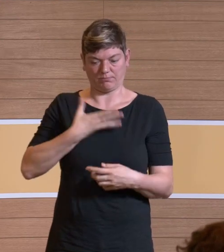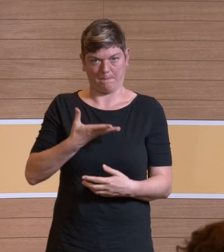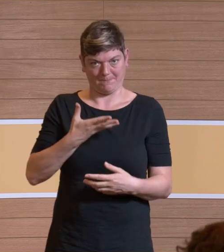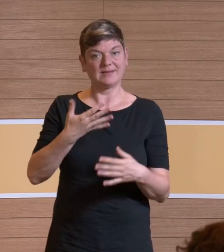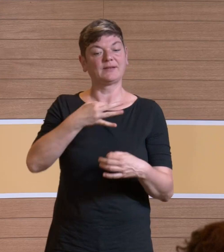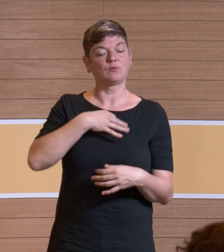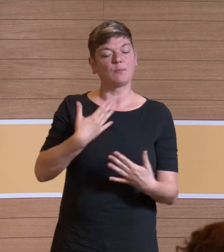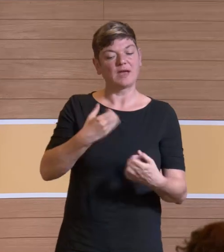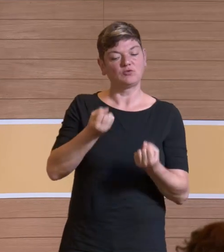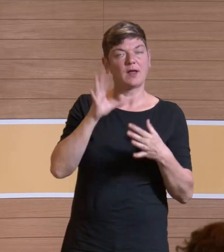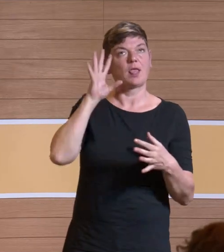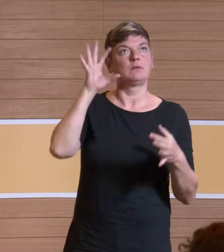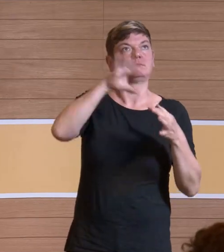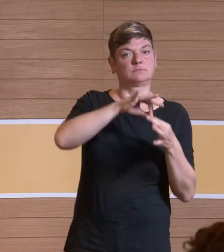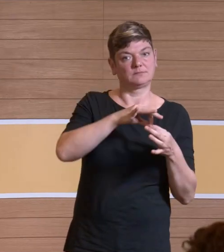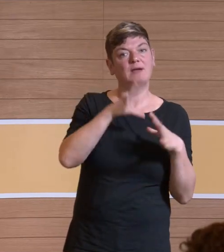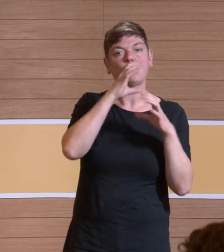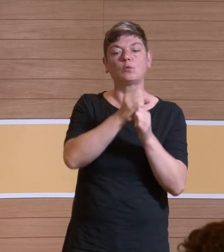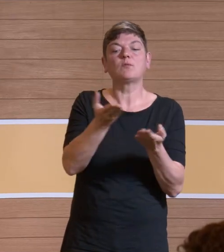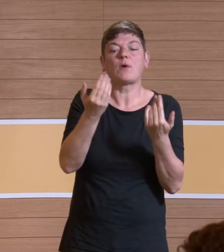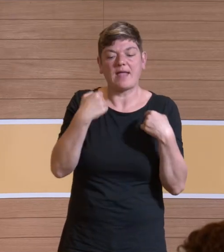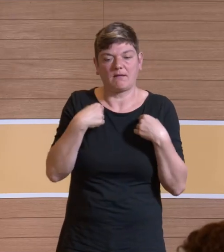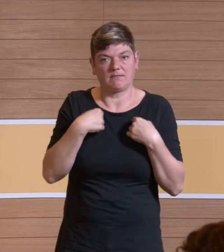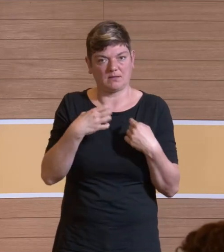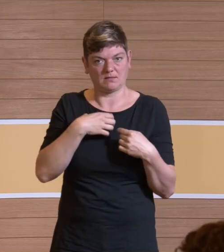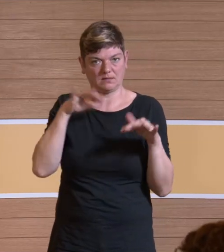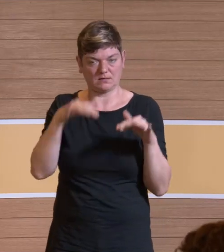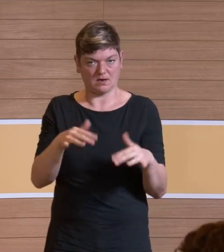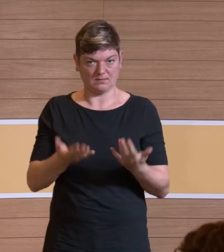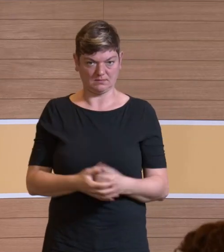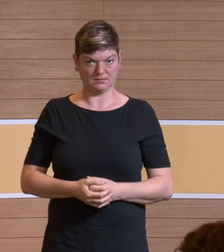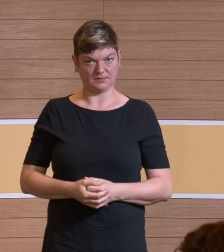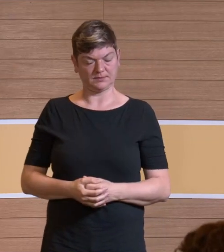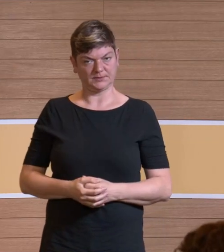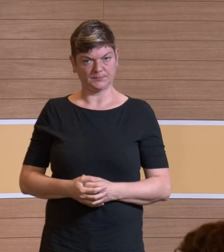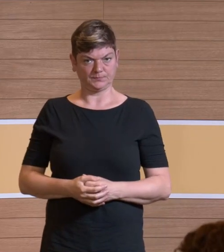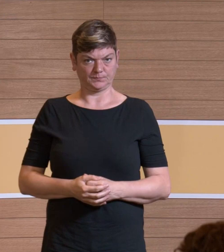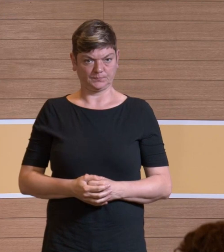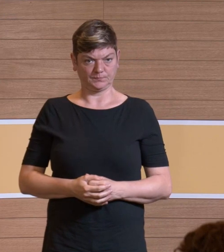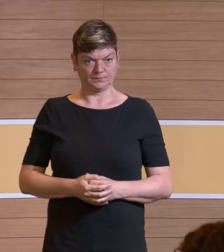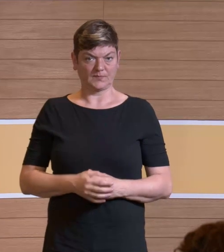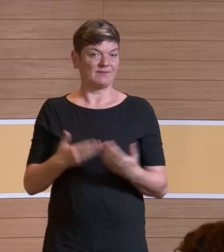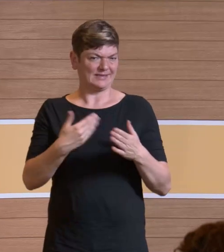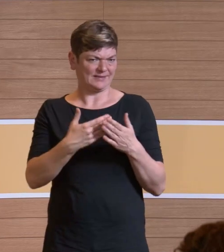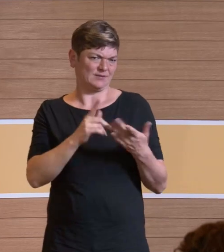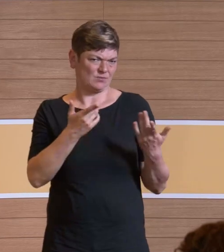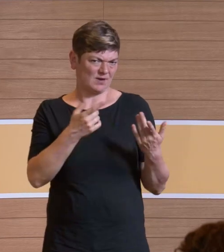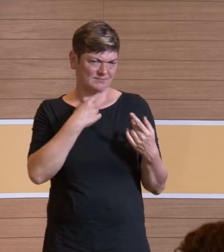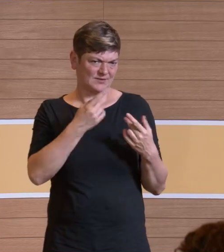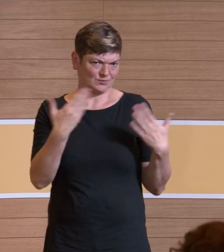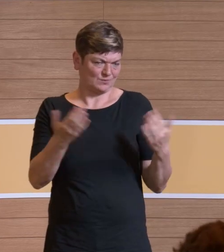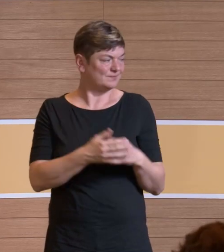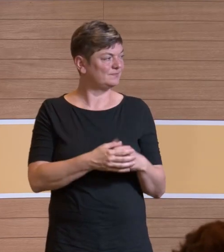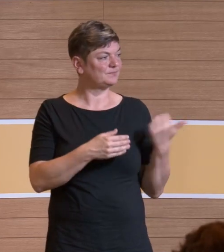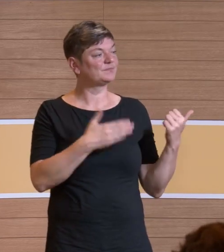vielleicht auch schwieriger, da den Fokus richtig zu legen, nur so als Erklärung vielleicht dazu. Herzlichen Dank.